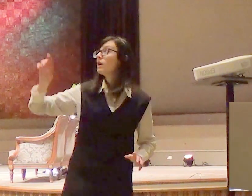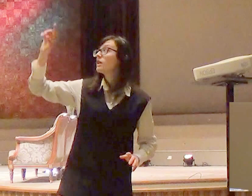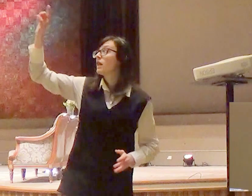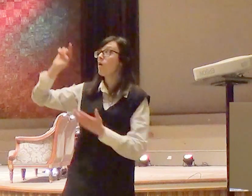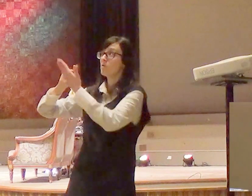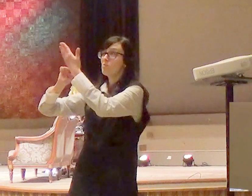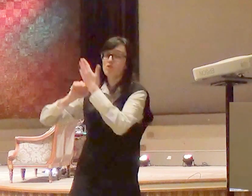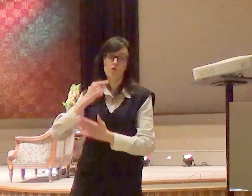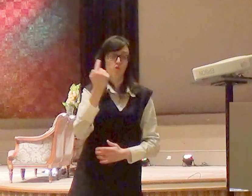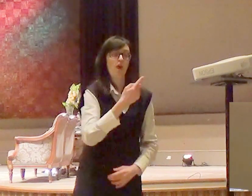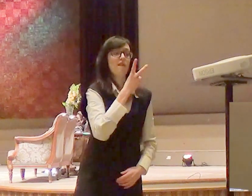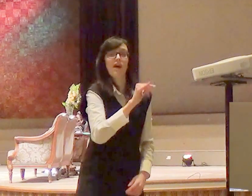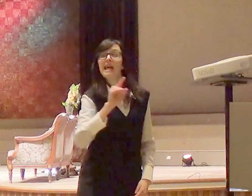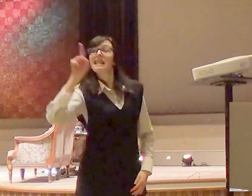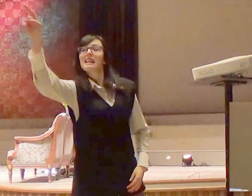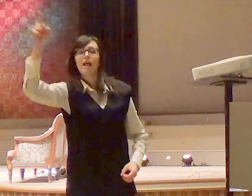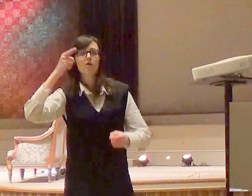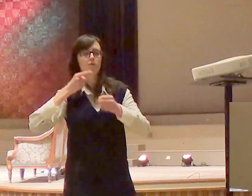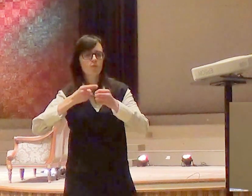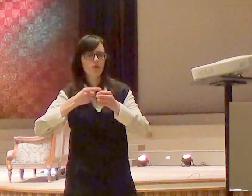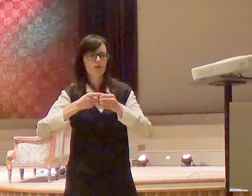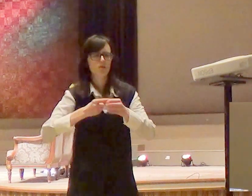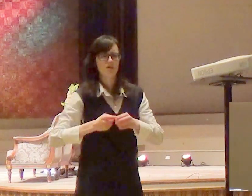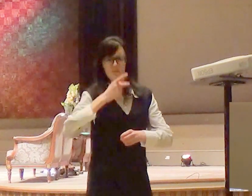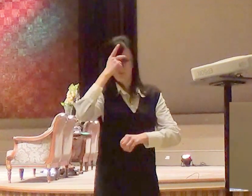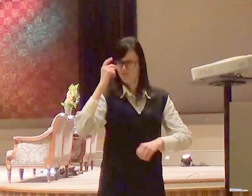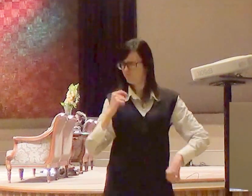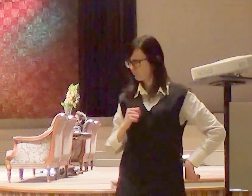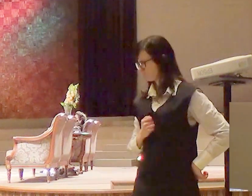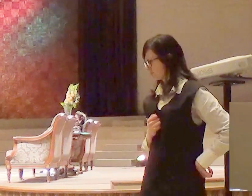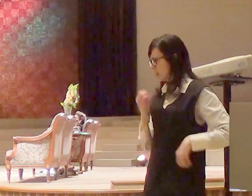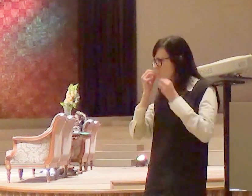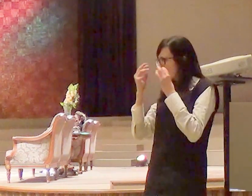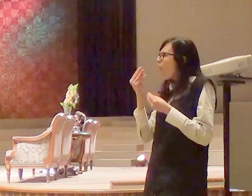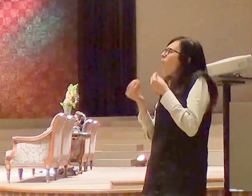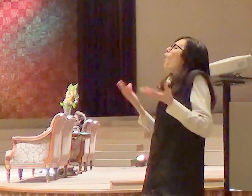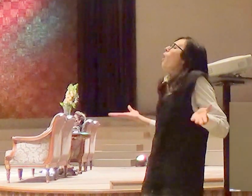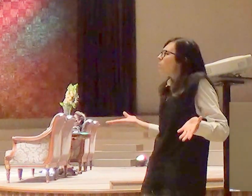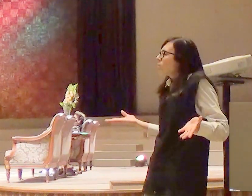para a terra prometida. Aí eles perguntam, como? Deus já me falou, nós vamos seguir a nuvem.